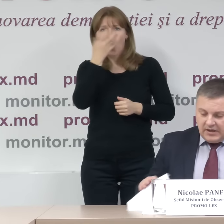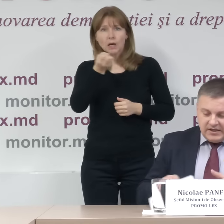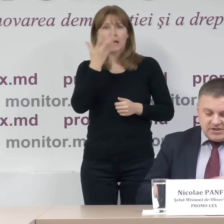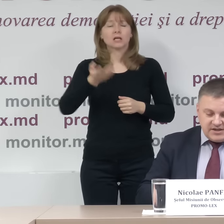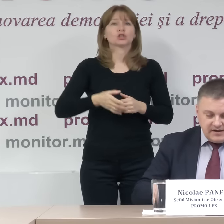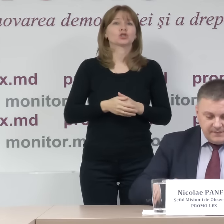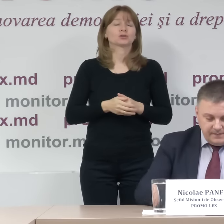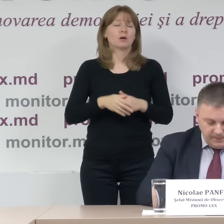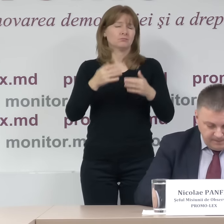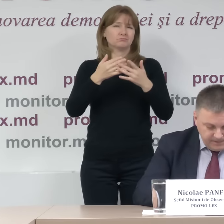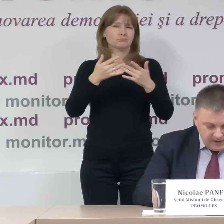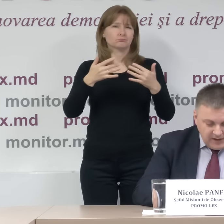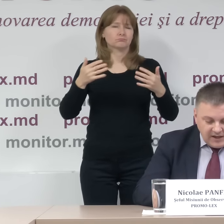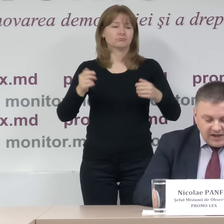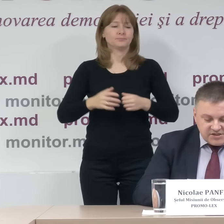etc.